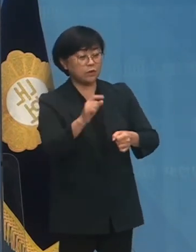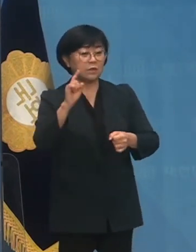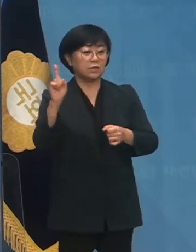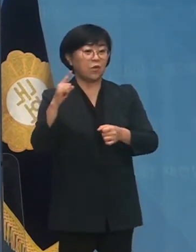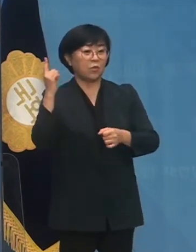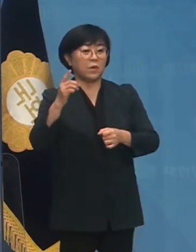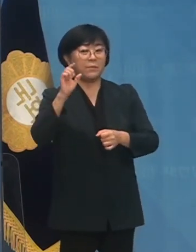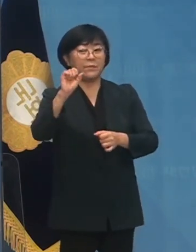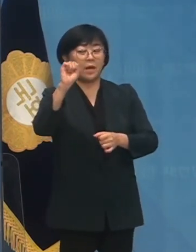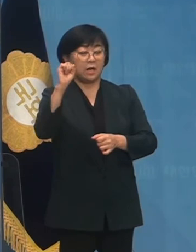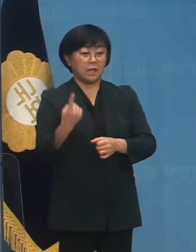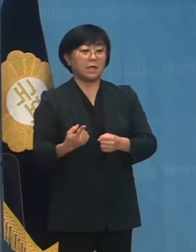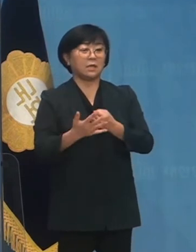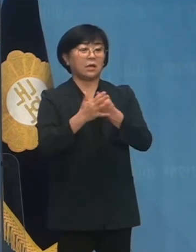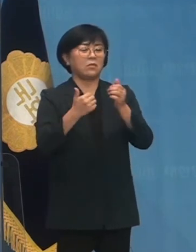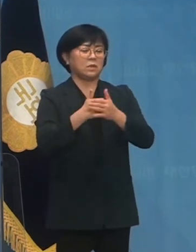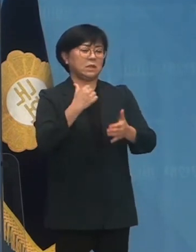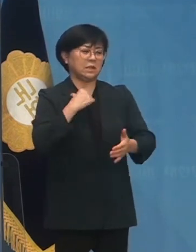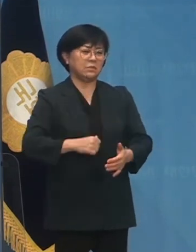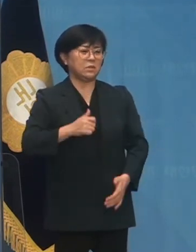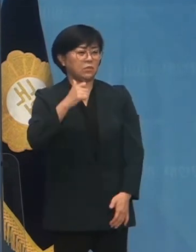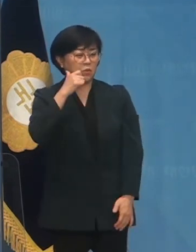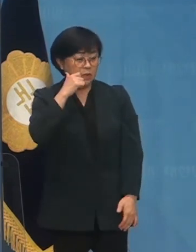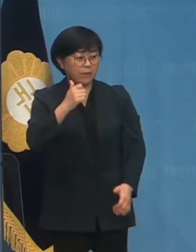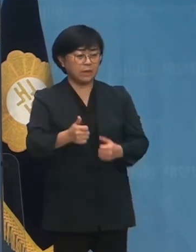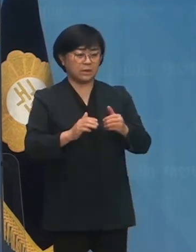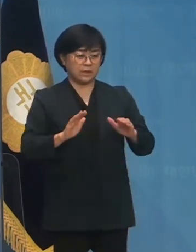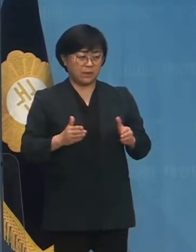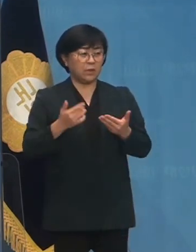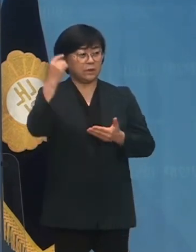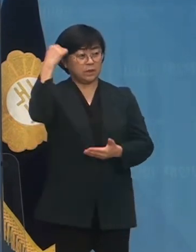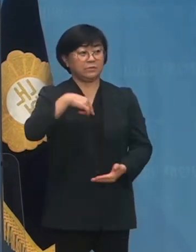열팍함이 참을 수 없을 만큼 가볍게 느껴집니다.